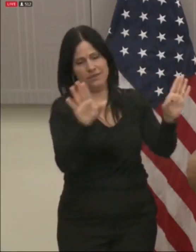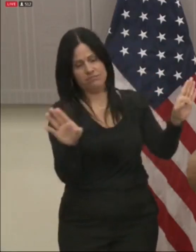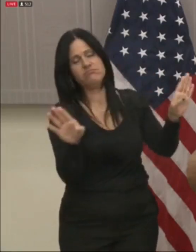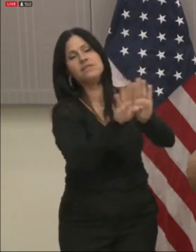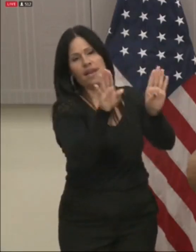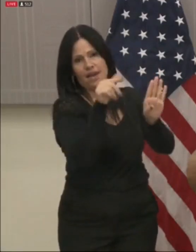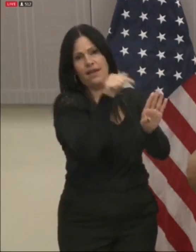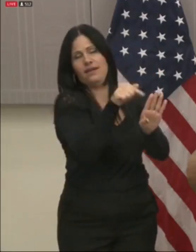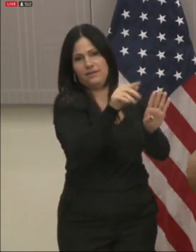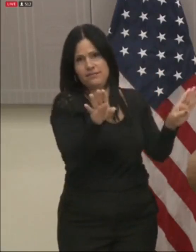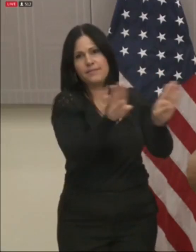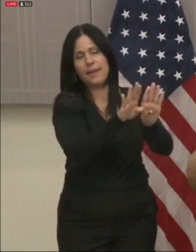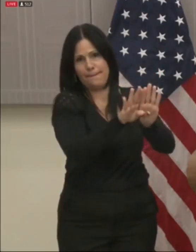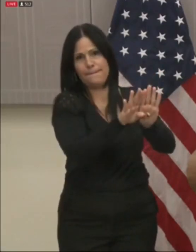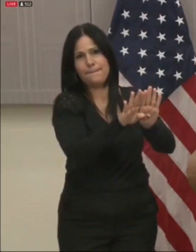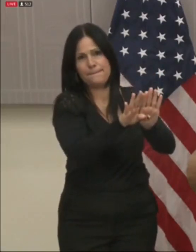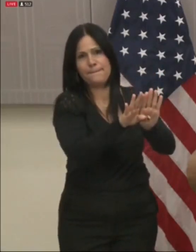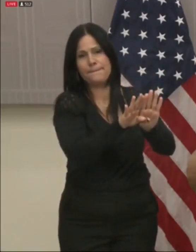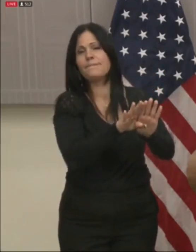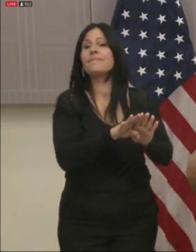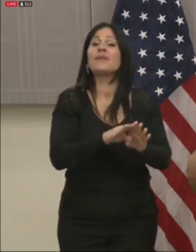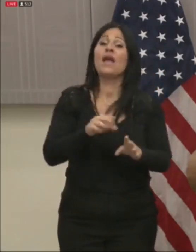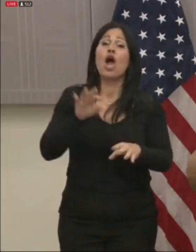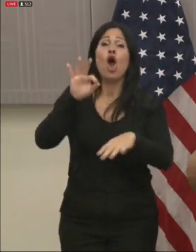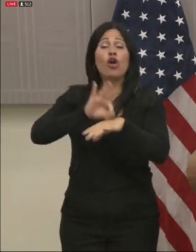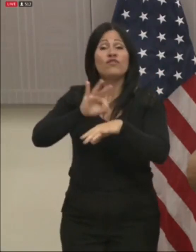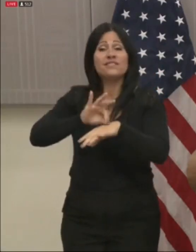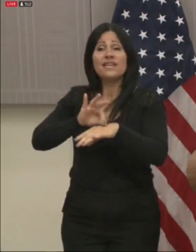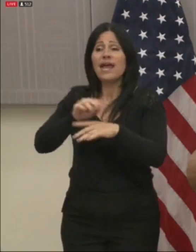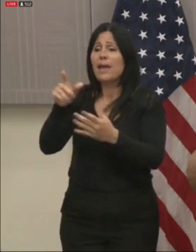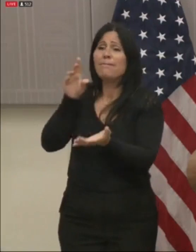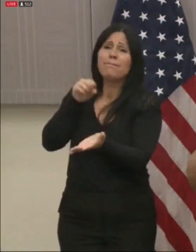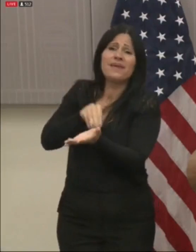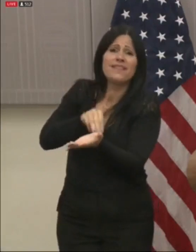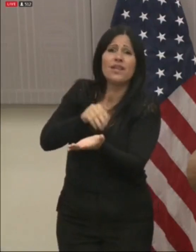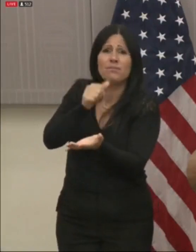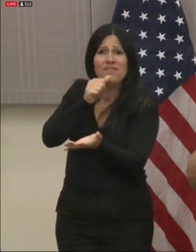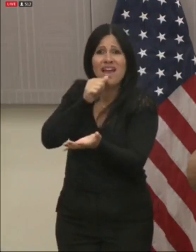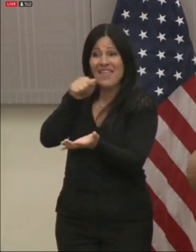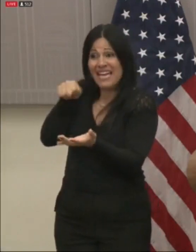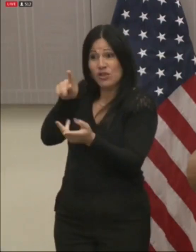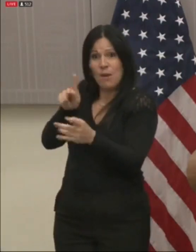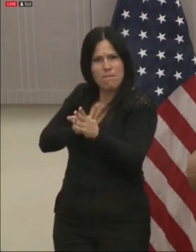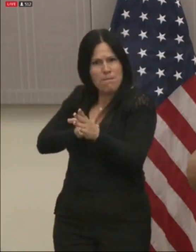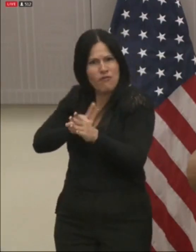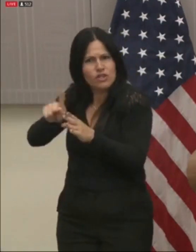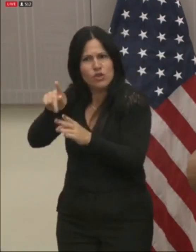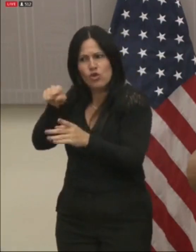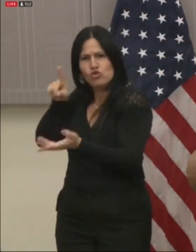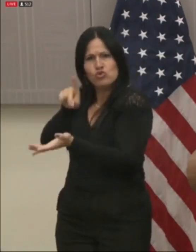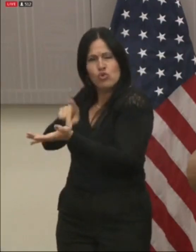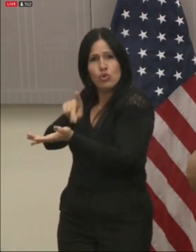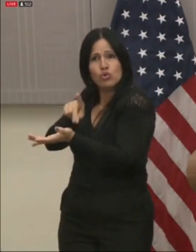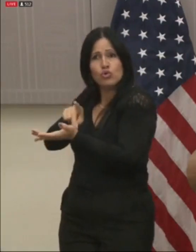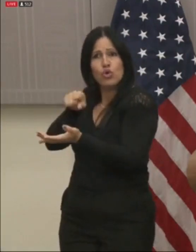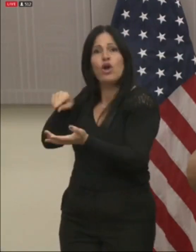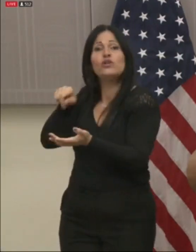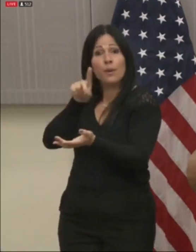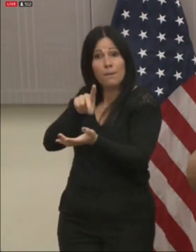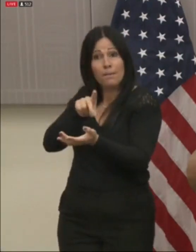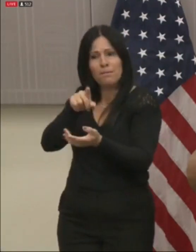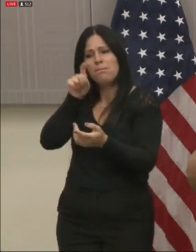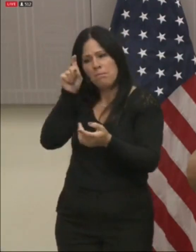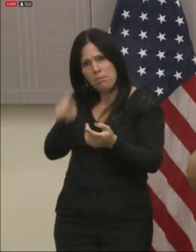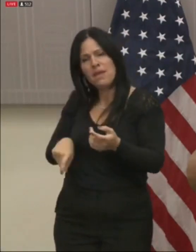En el caso de las oficinas médicas privadas, los profesionales de la salud deberán asegurarse de manejar el